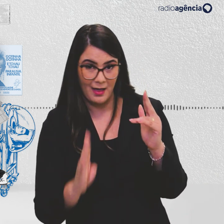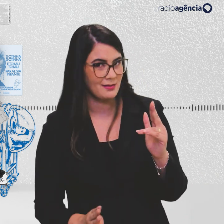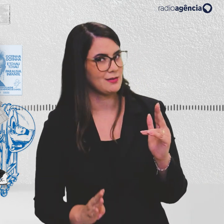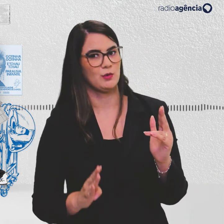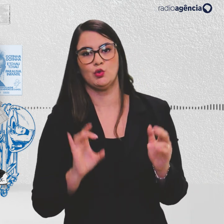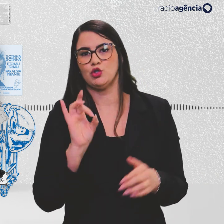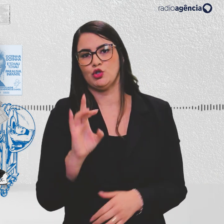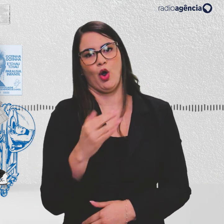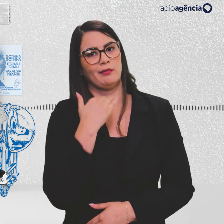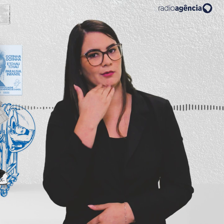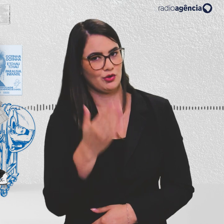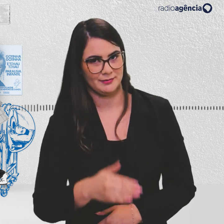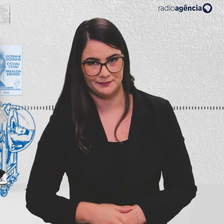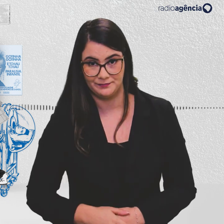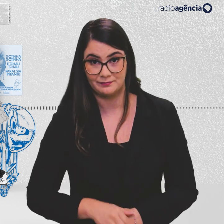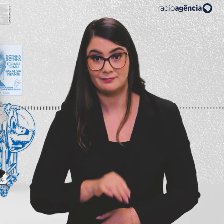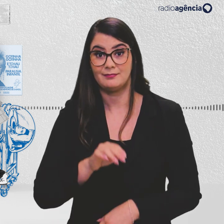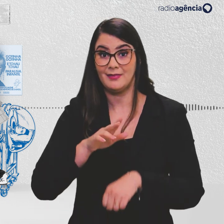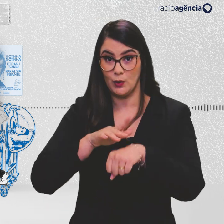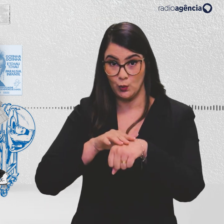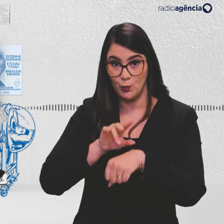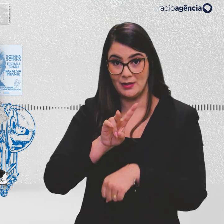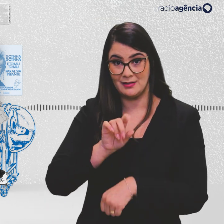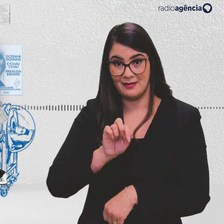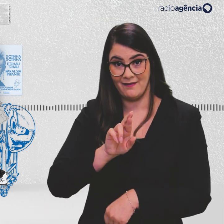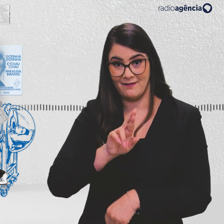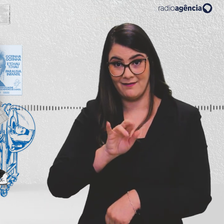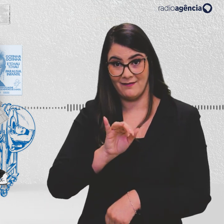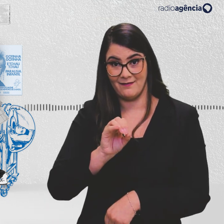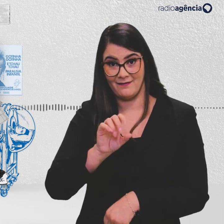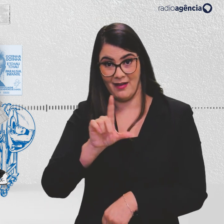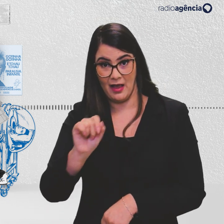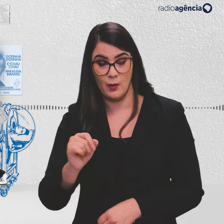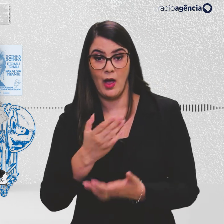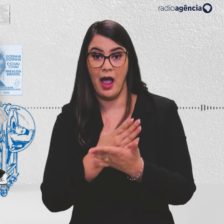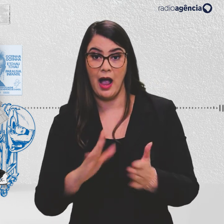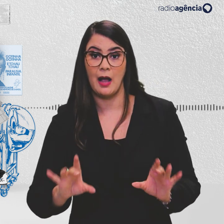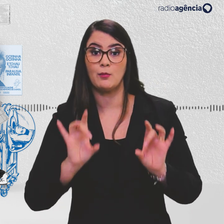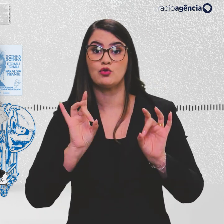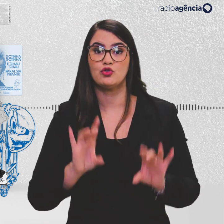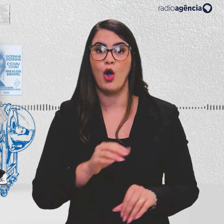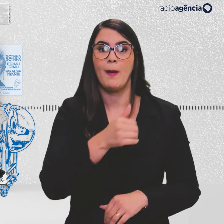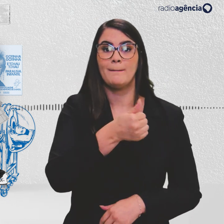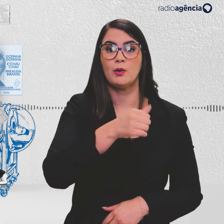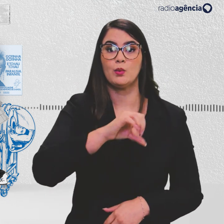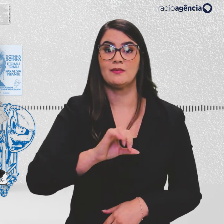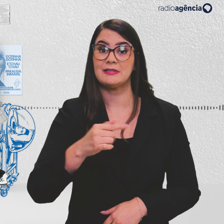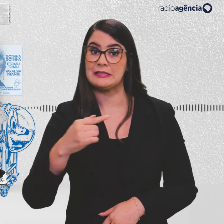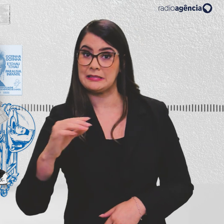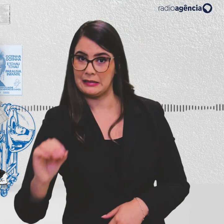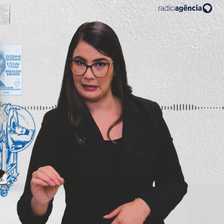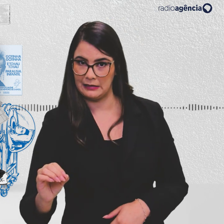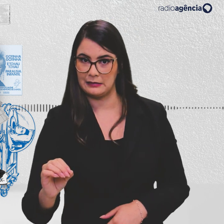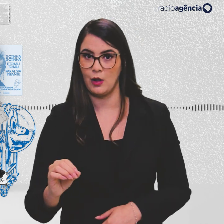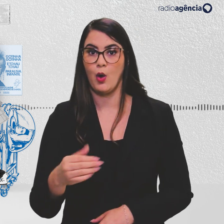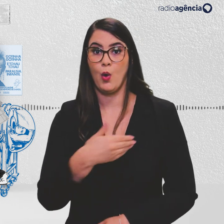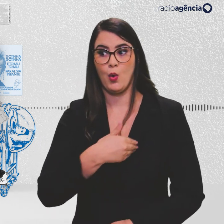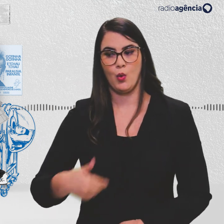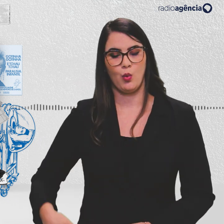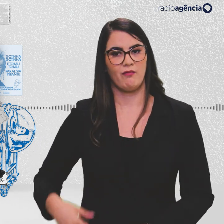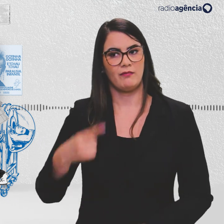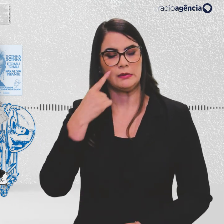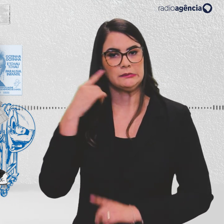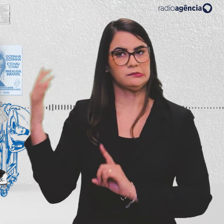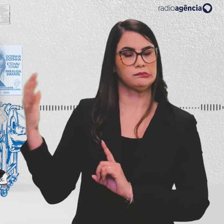suficiente. A varíola mesmo só foi totalmente erradicada na década de 70, depois que as autoridades se viram